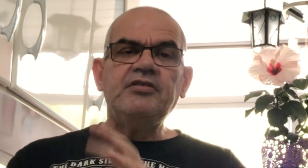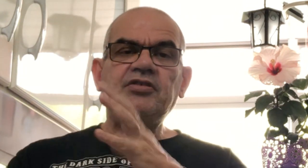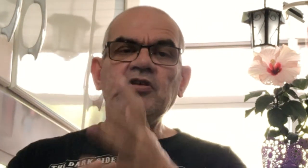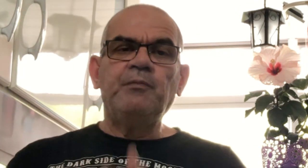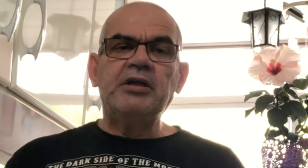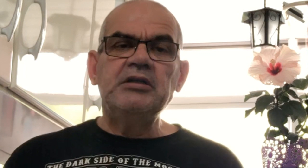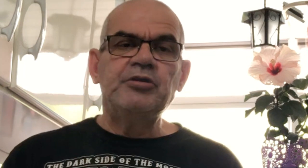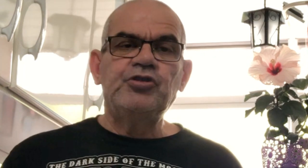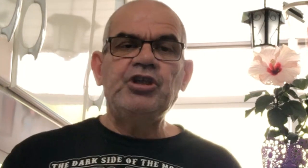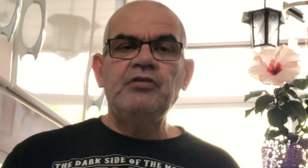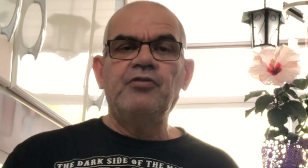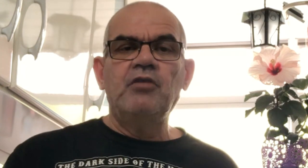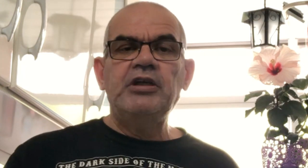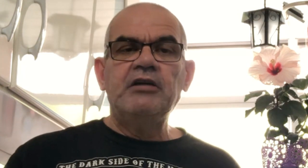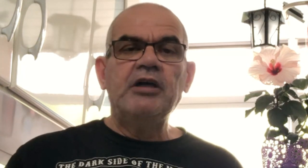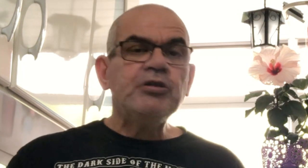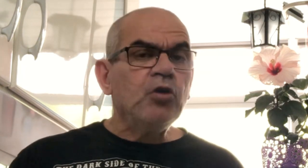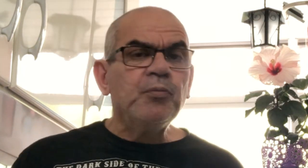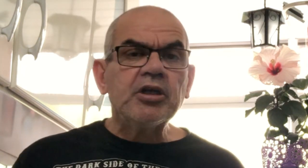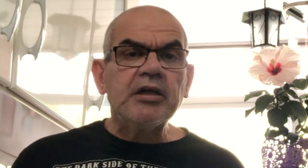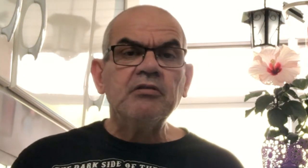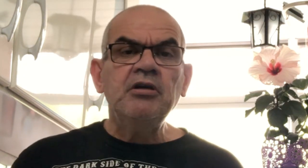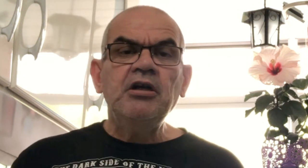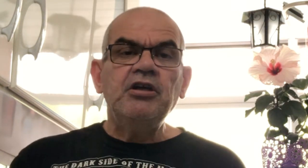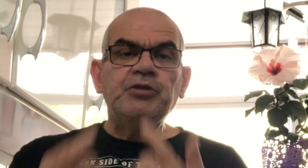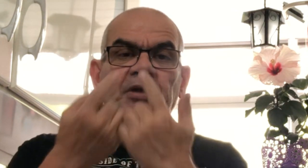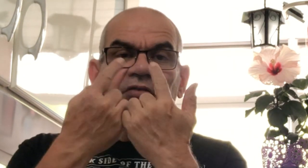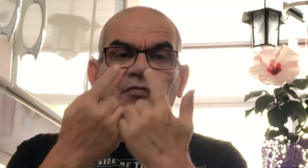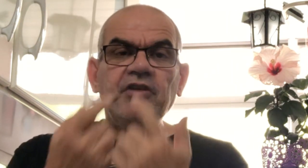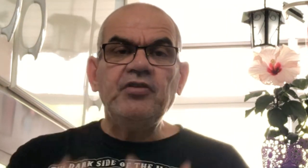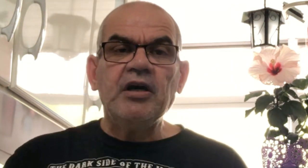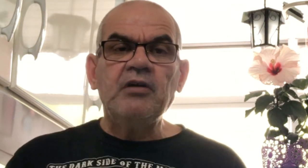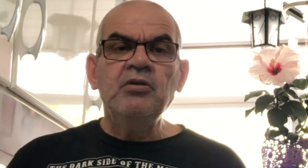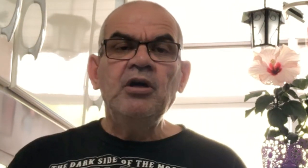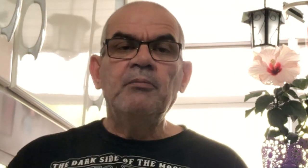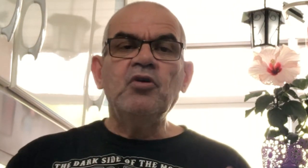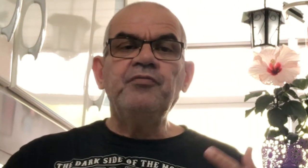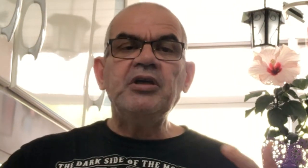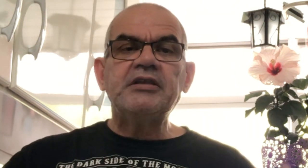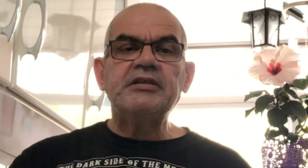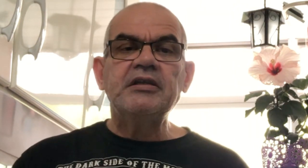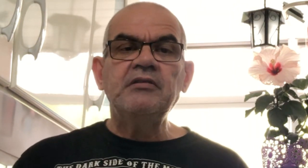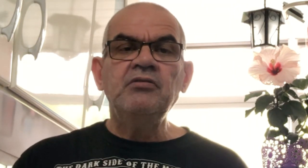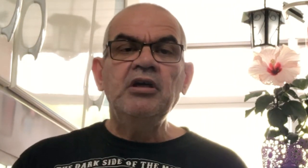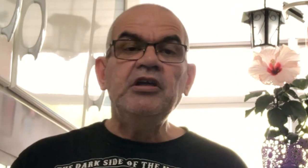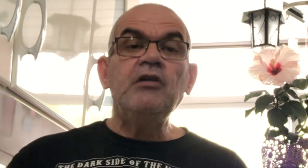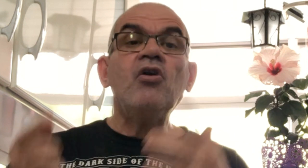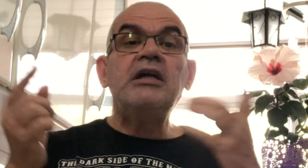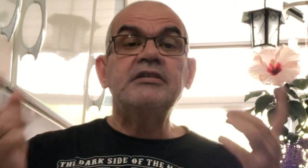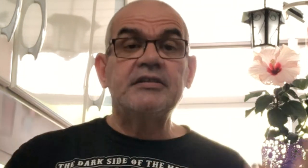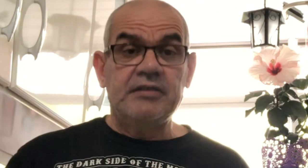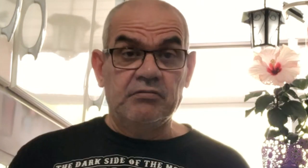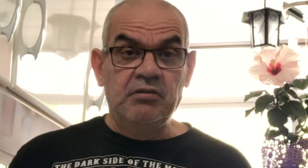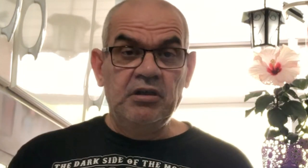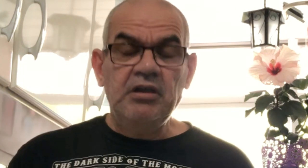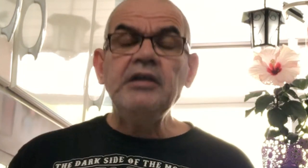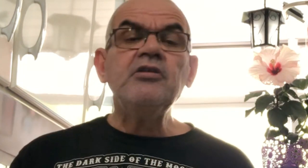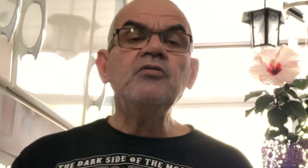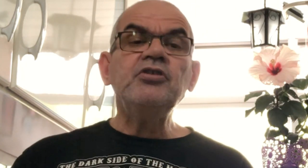esses cinco parâmetros que envolvem linguagem corporal, expressão facial, movimentação e localização. Então eu vou